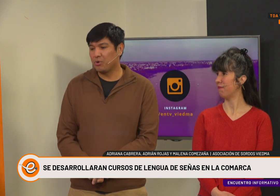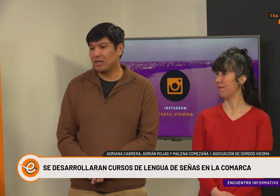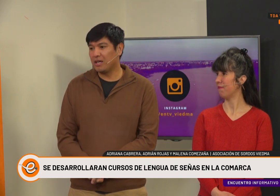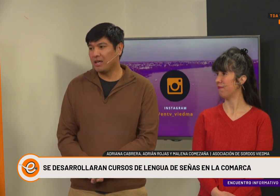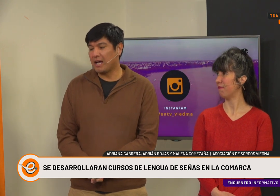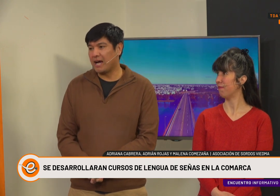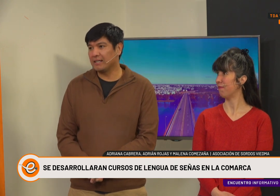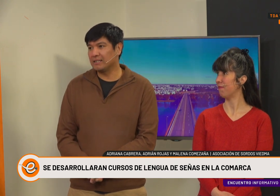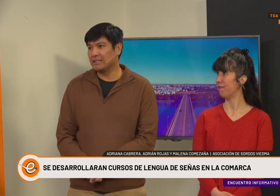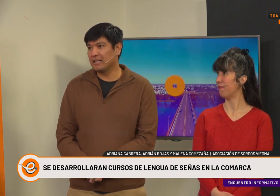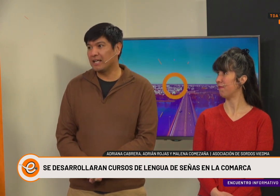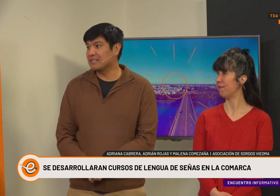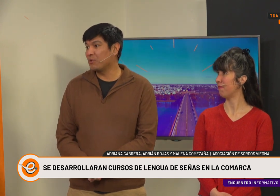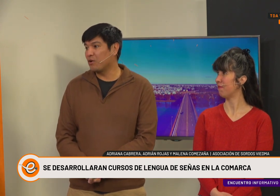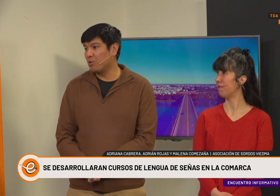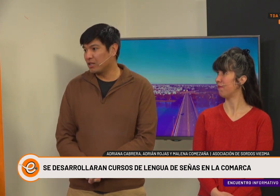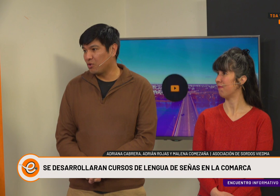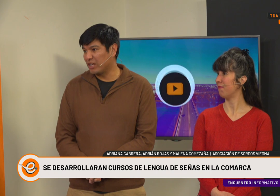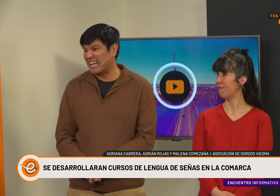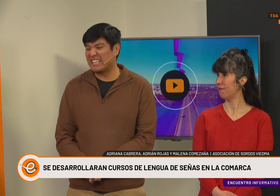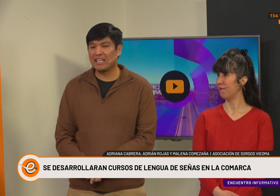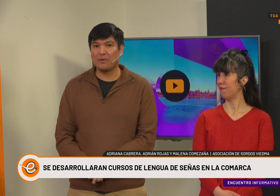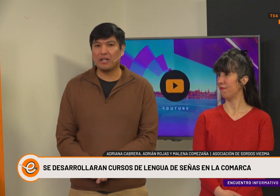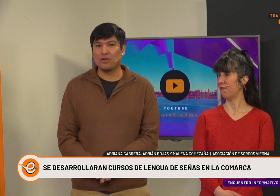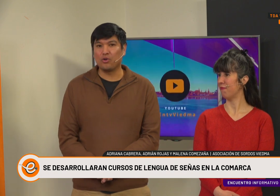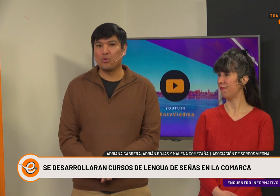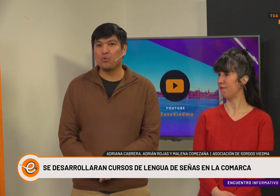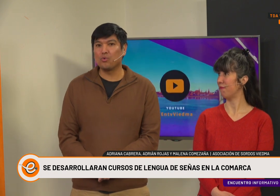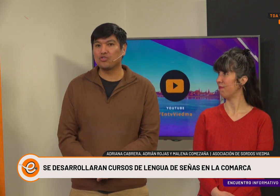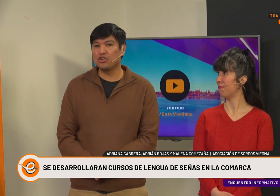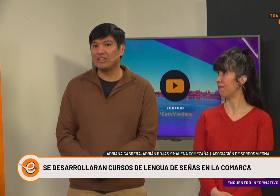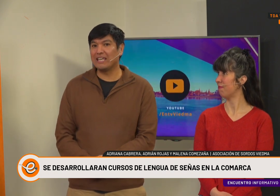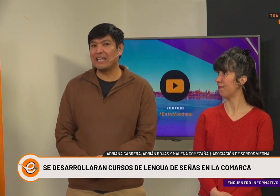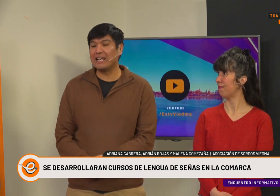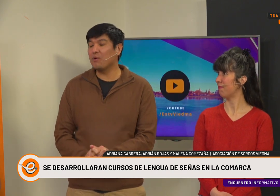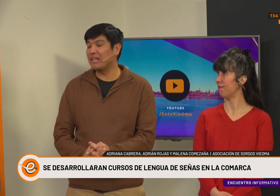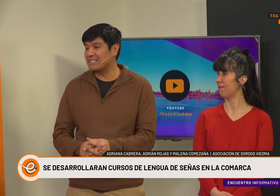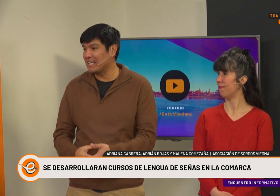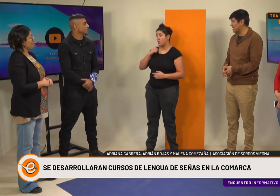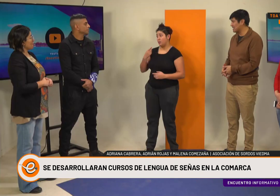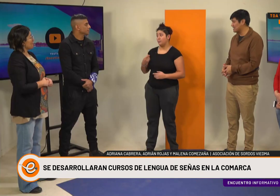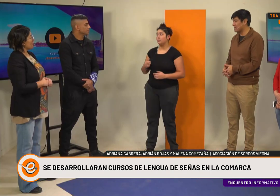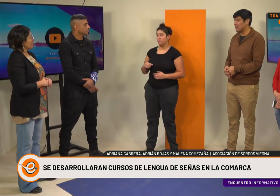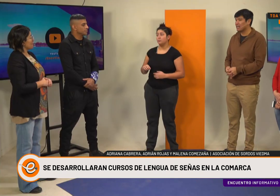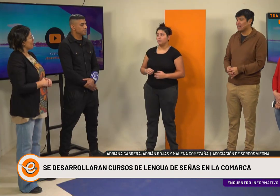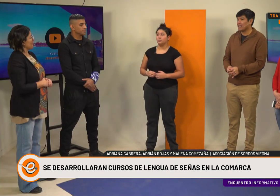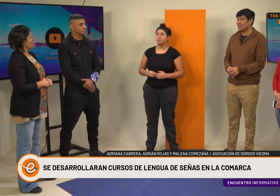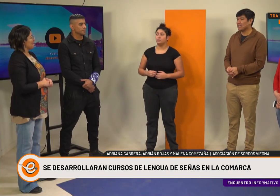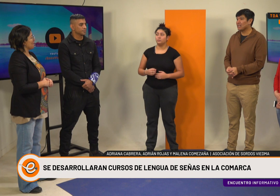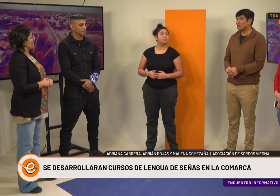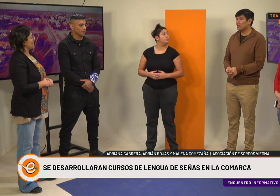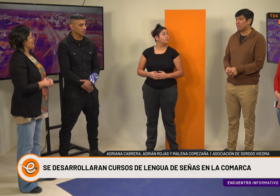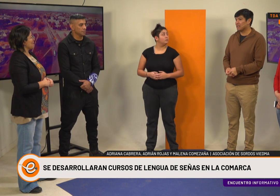porque han lanzado una convocatoria que tiene que ver con un curso de lengua de señas que se va a estar